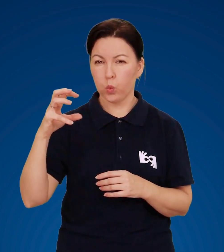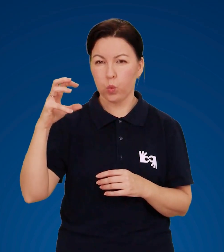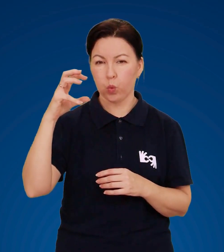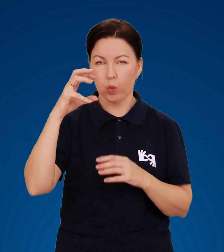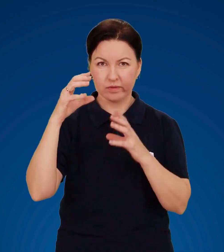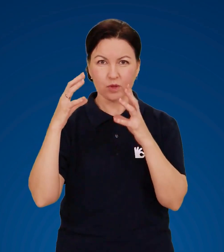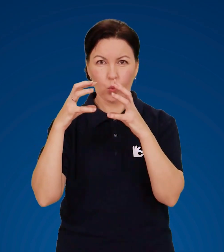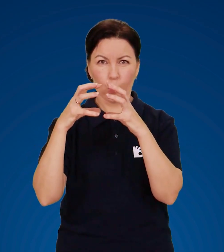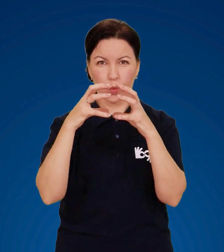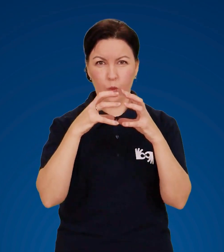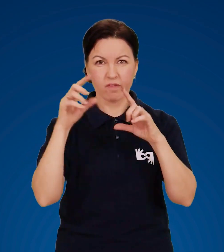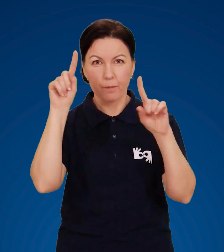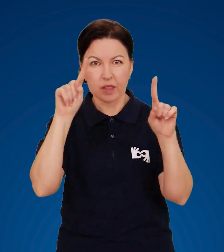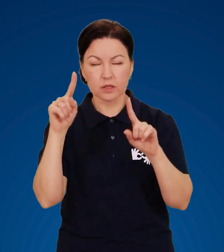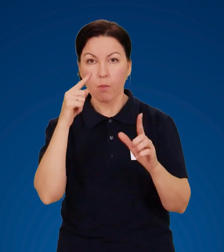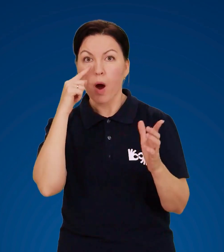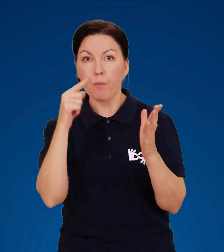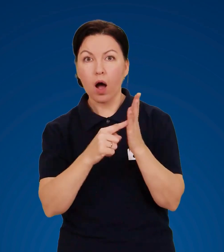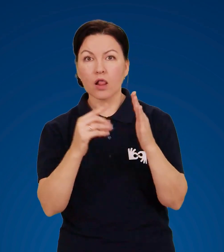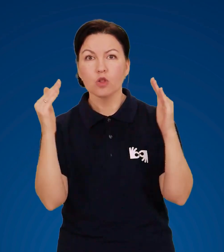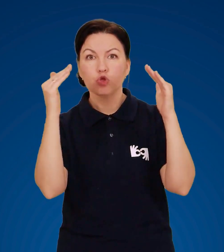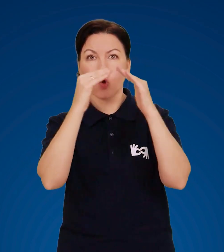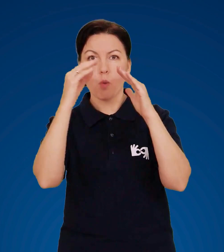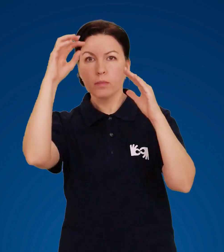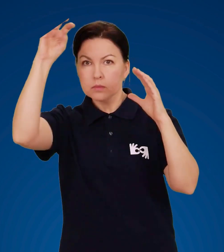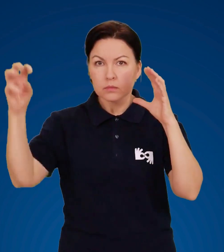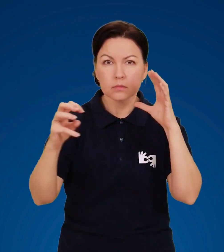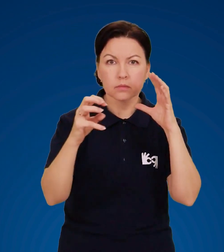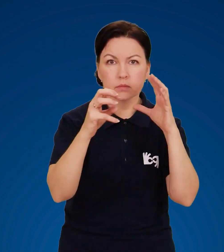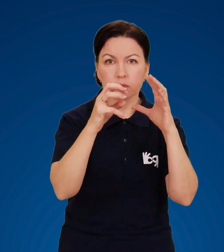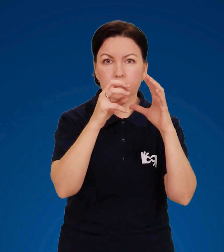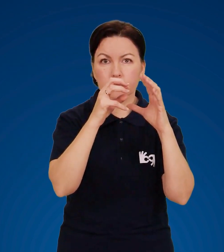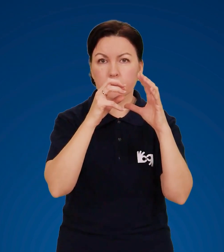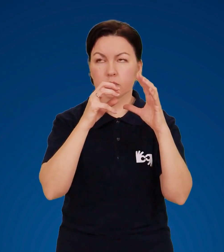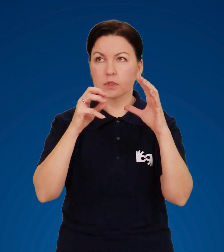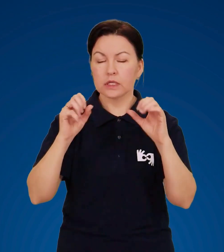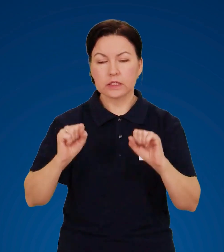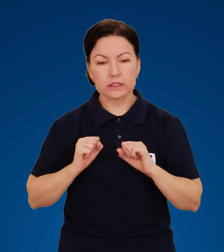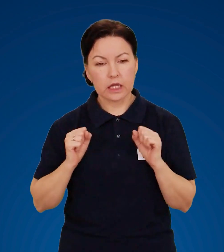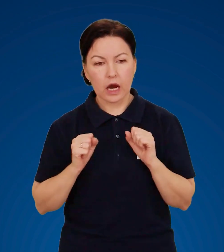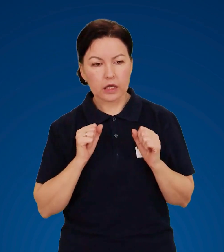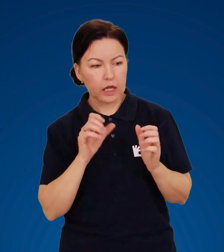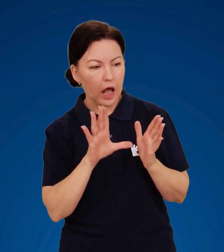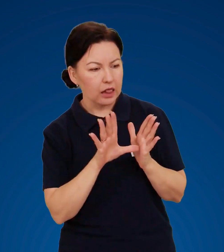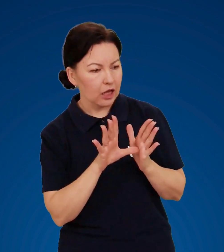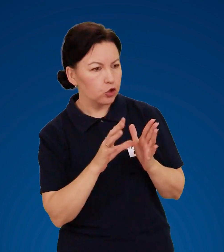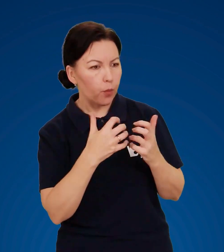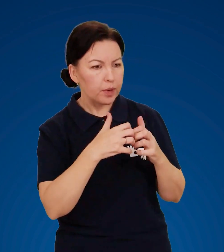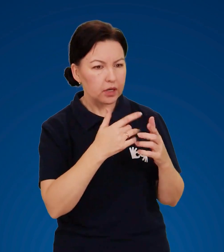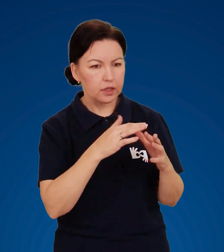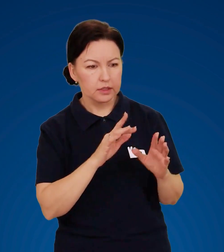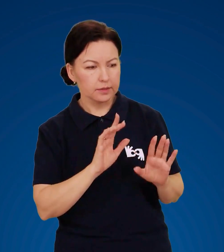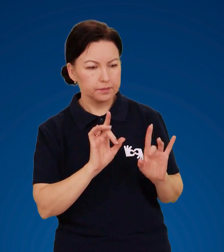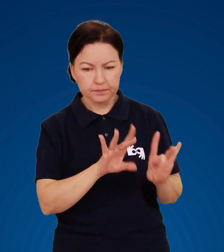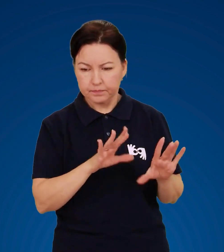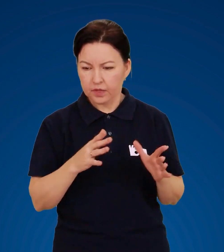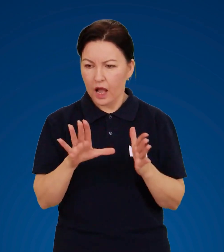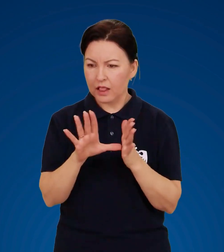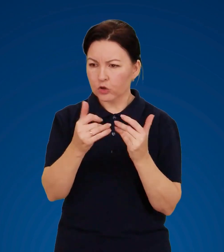блискавка потрапила до вашого помешкання, тримайтеся подалі від електроприладів